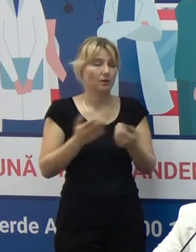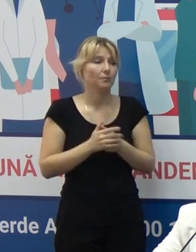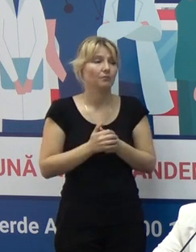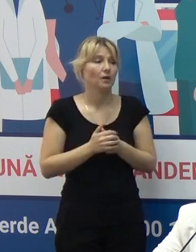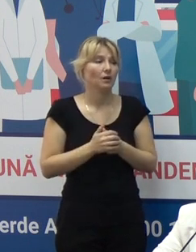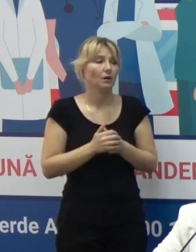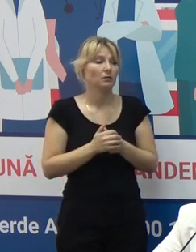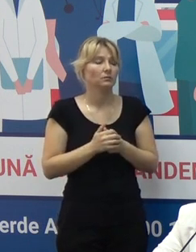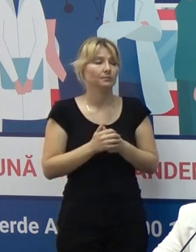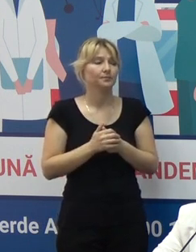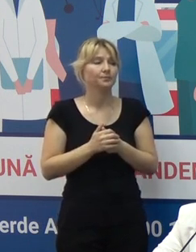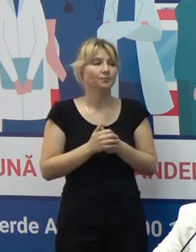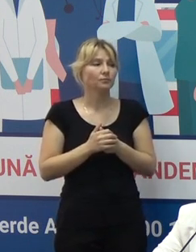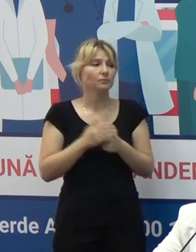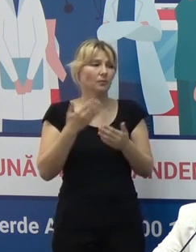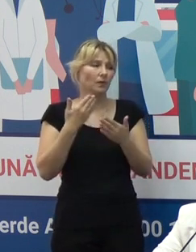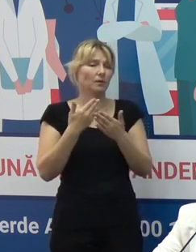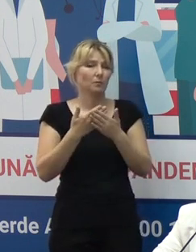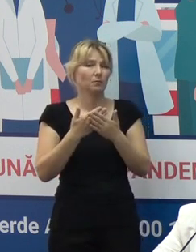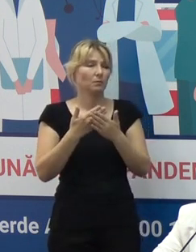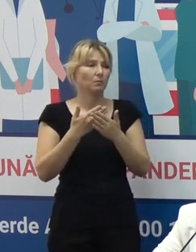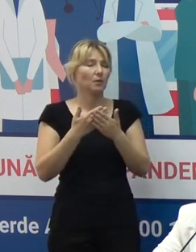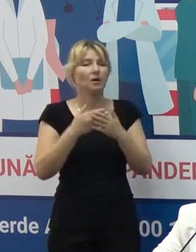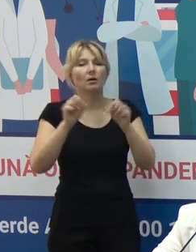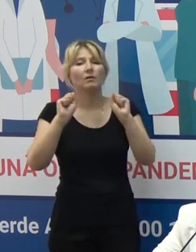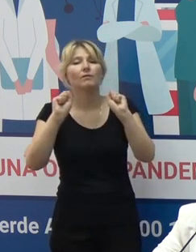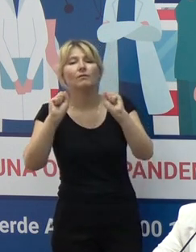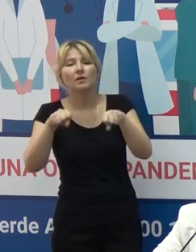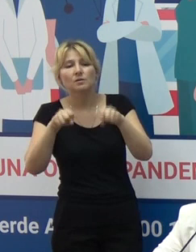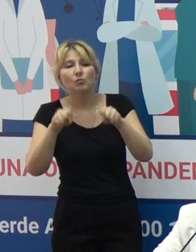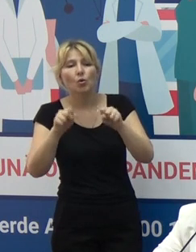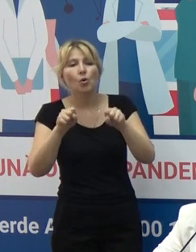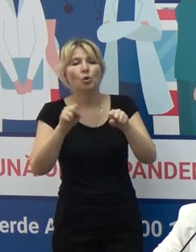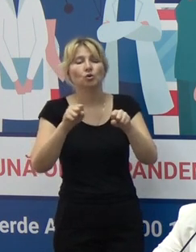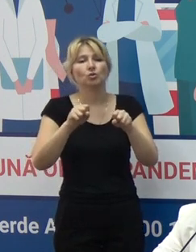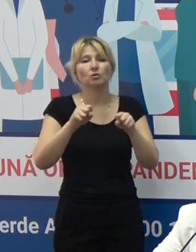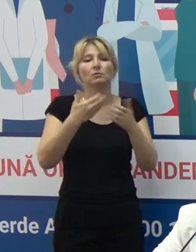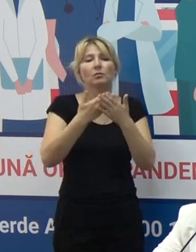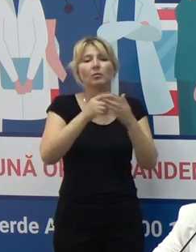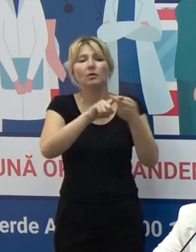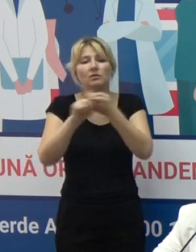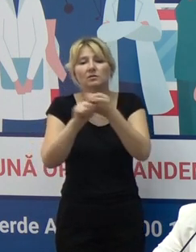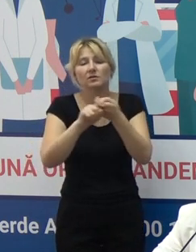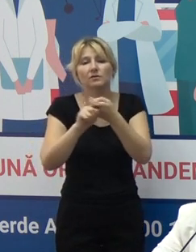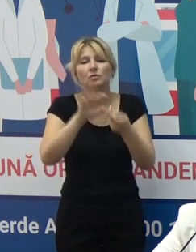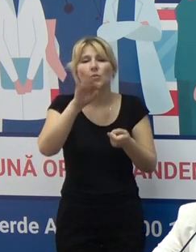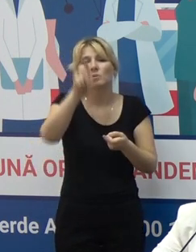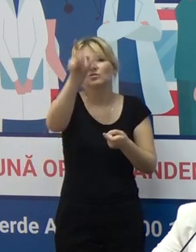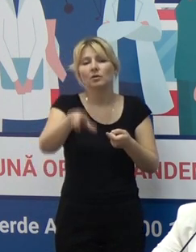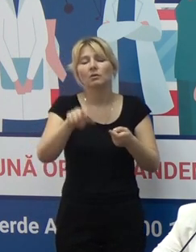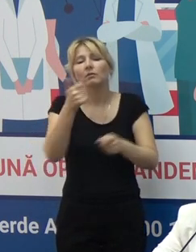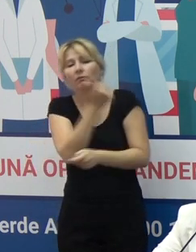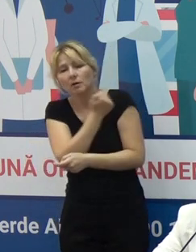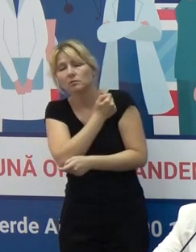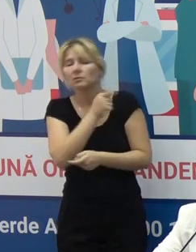condiționarea, să zicem, accesului, independență de statut vaccinat-nevaccinat,